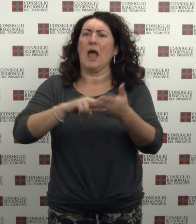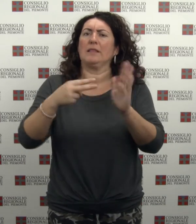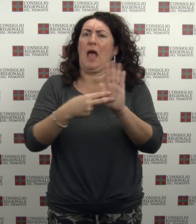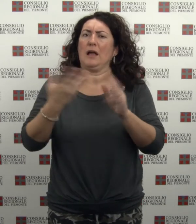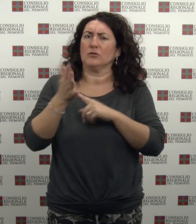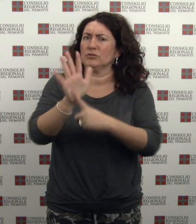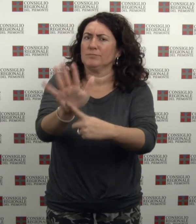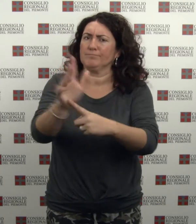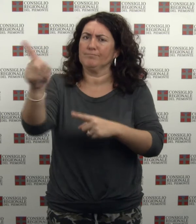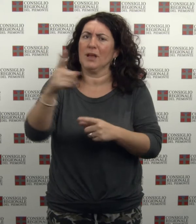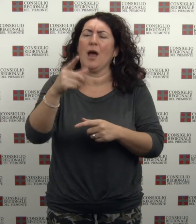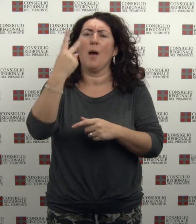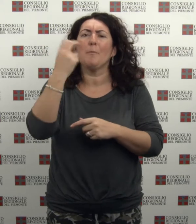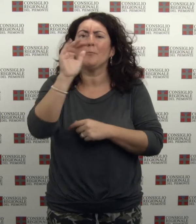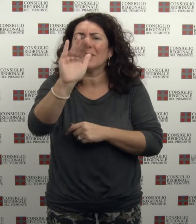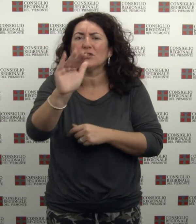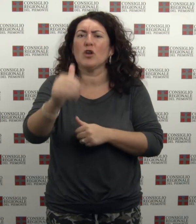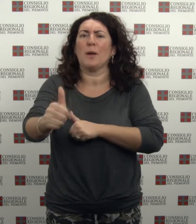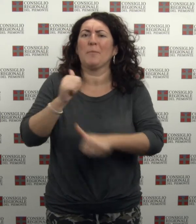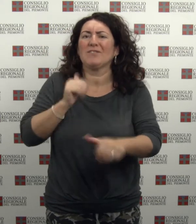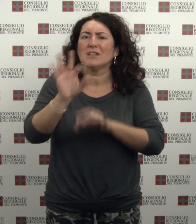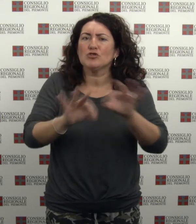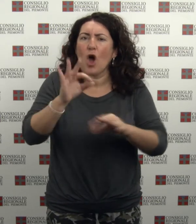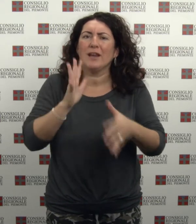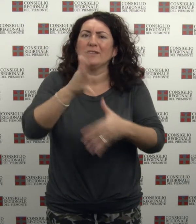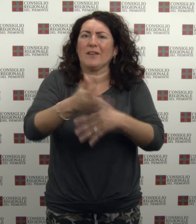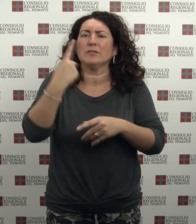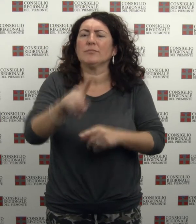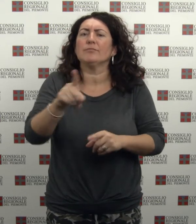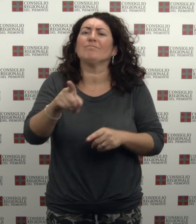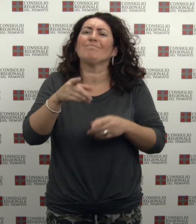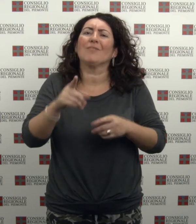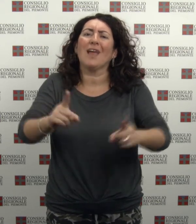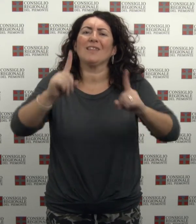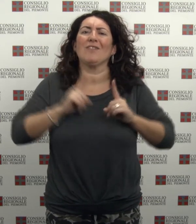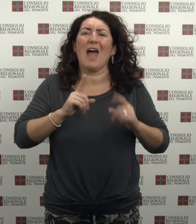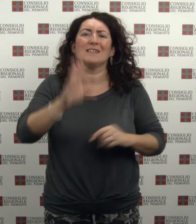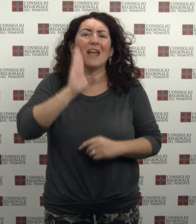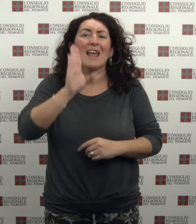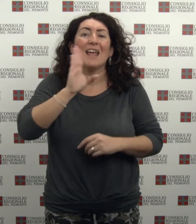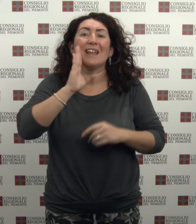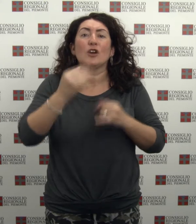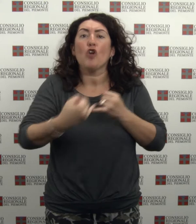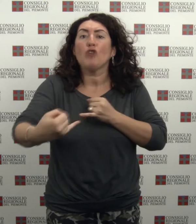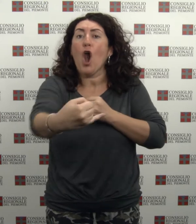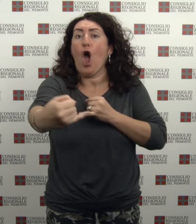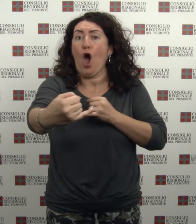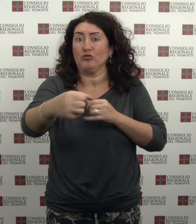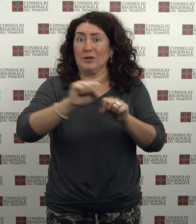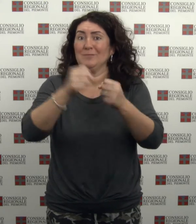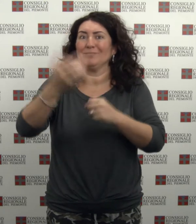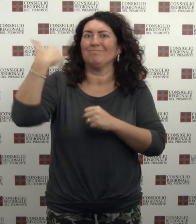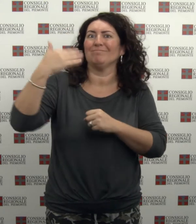previsione, prevenzione ed intervento Nel campo della difesa idrogeologica del territorio A vent'anni dalla drammatica alluvione del